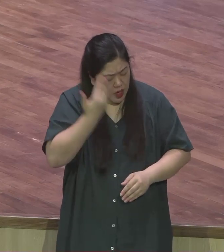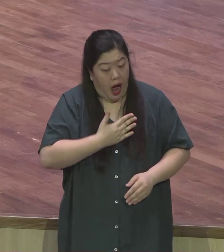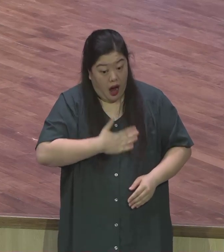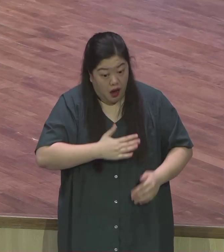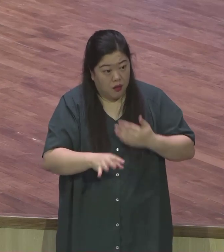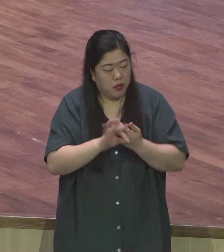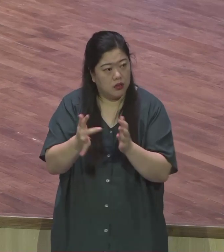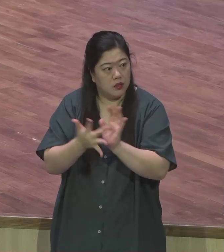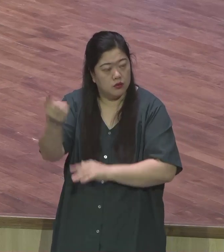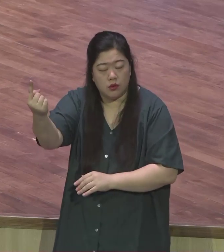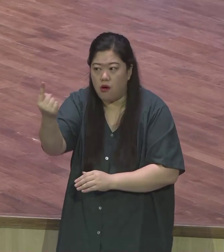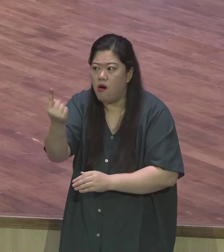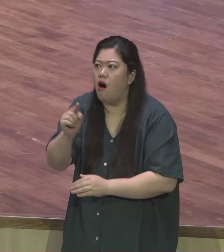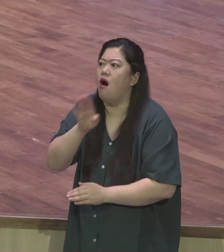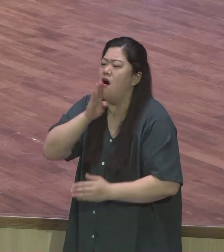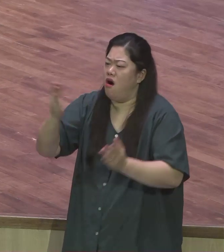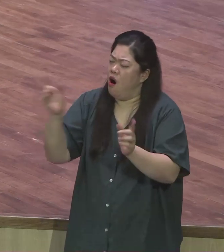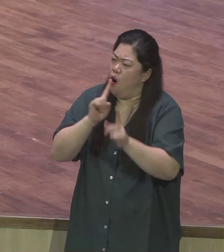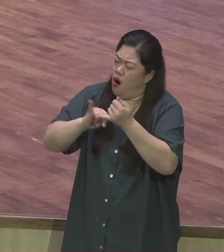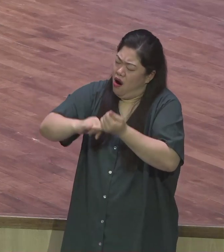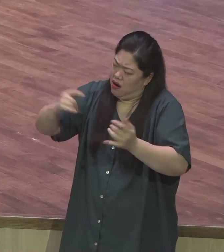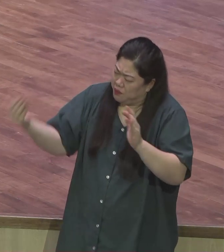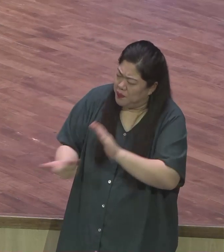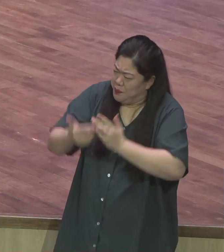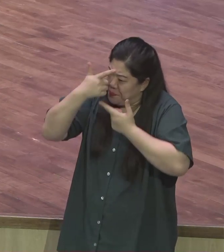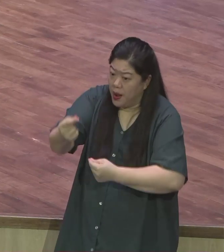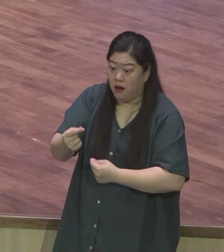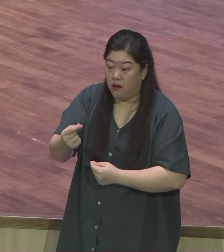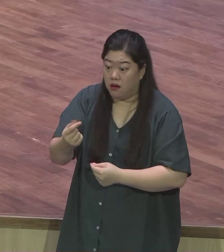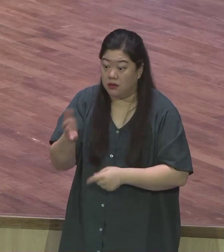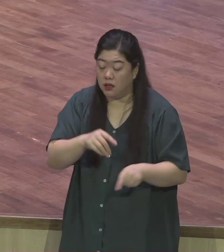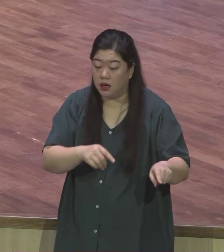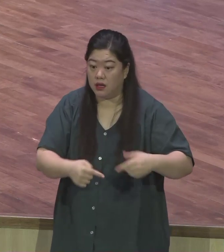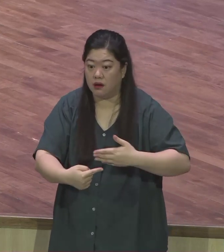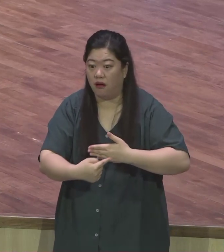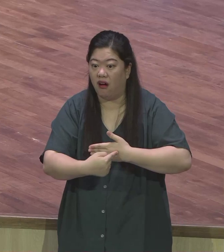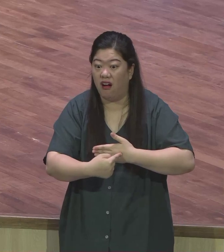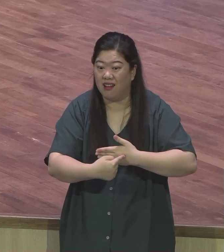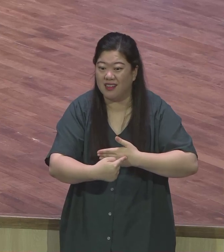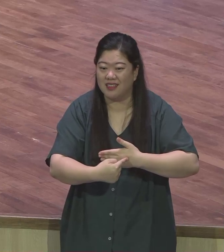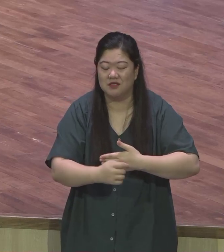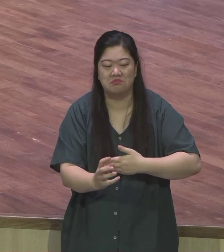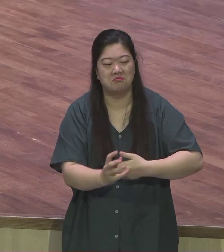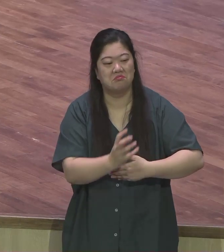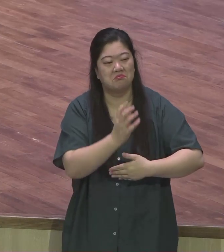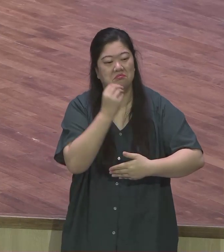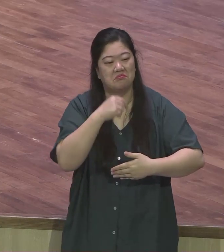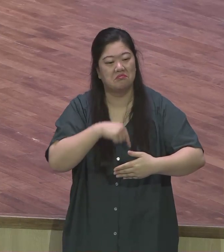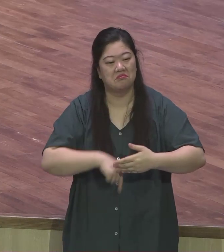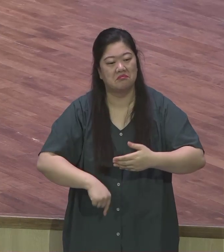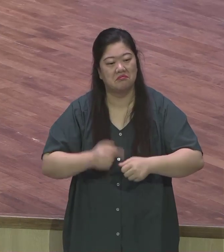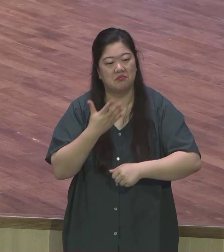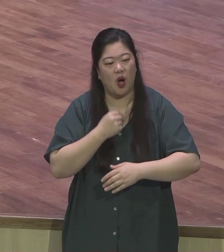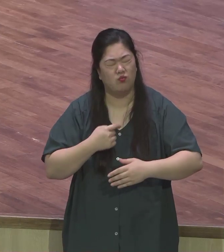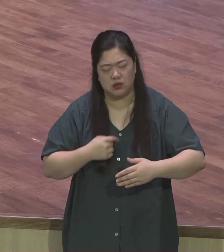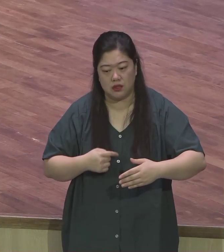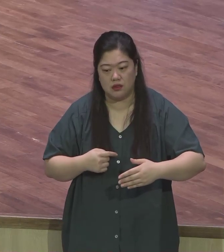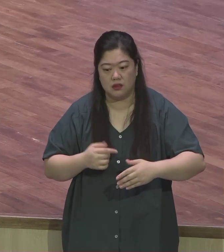언행에 일치되지 않은 절음발이고 사실은 지식에 많은 열쇠는 갖고 있지만 정작 이 복음을 깨닫지 못하고 메시아를